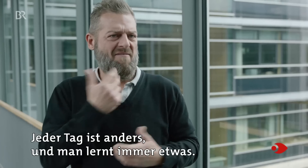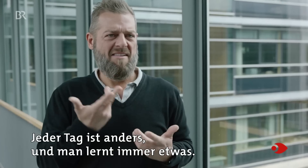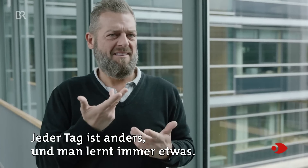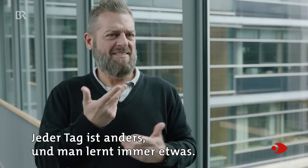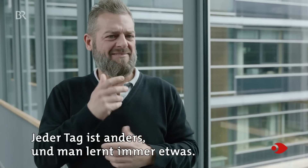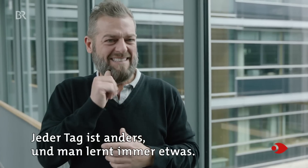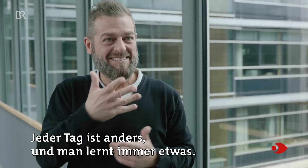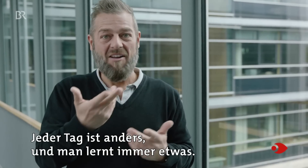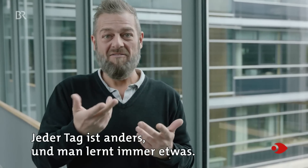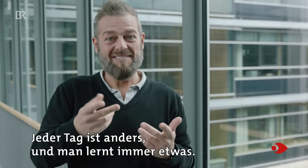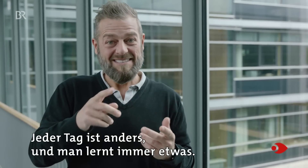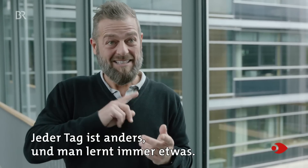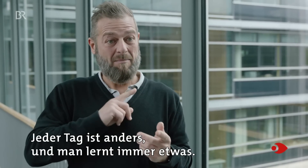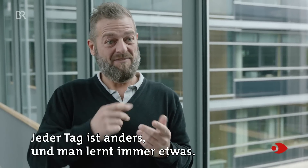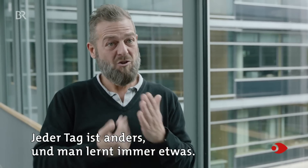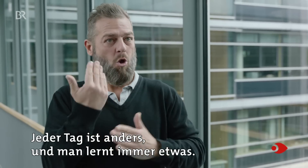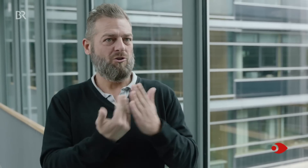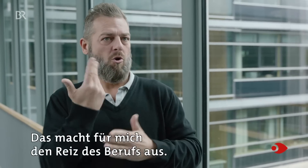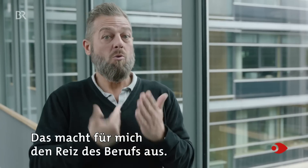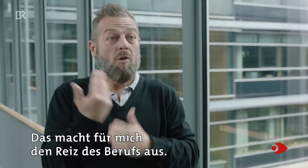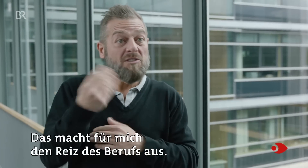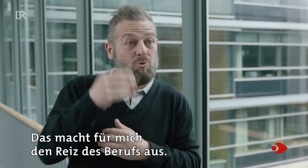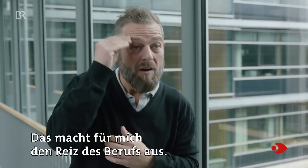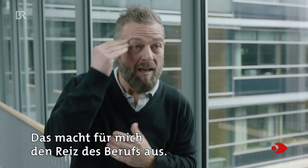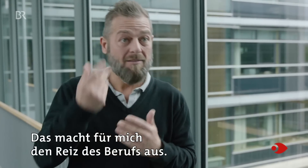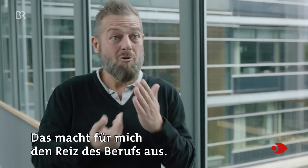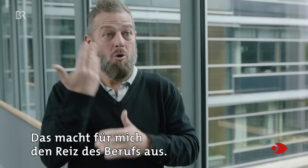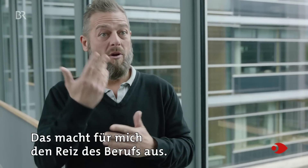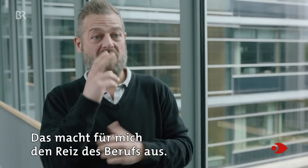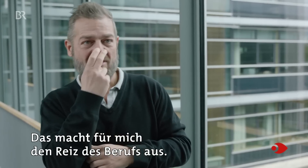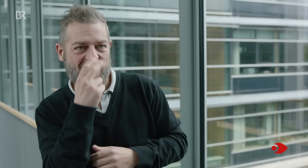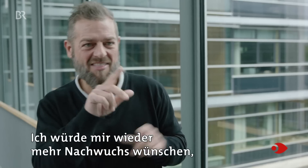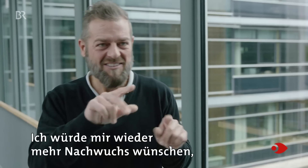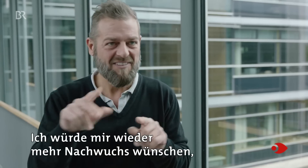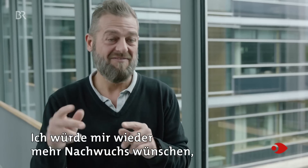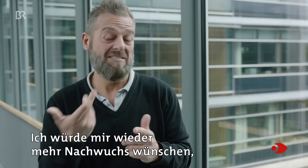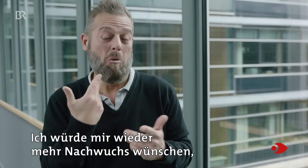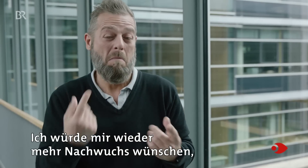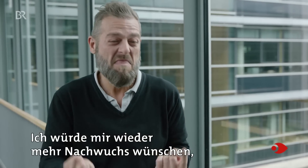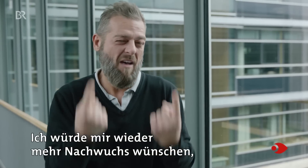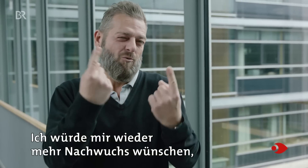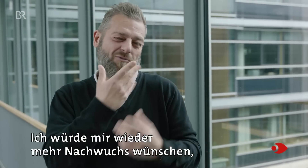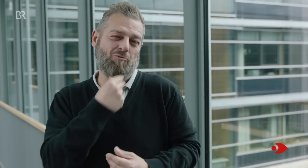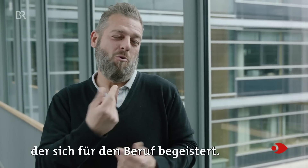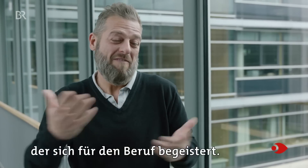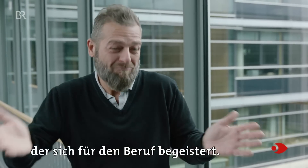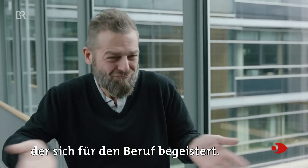Jeder Tag ist anders und man lernt immer etwas. Das macht für mich den Reiz des Berufs aus. Ich würde mir wieder mehr Nachwuchs wünschen, der sich für den Beruf